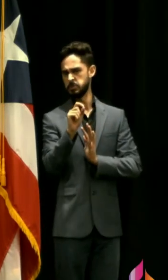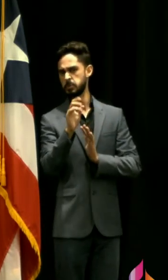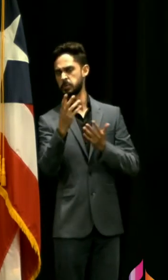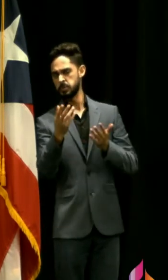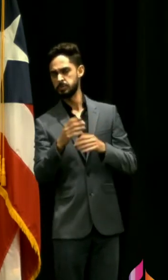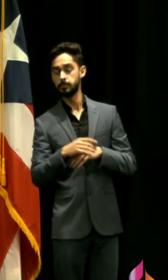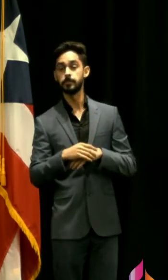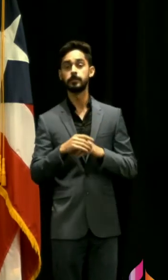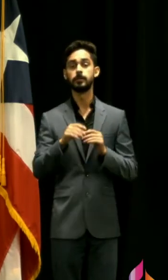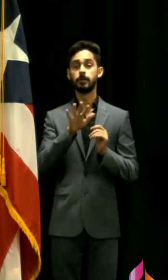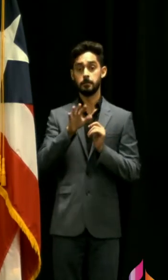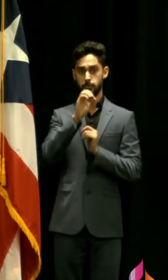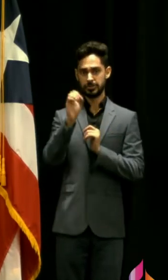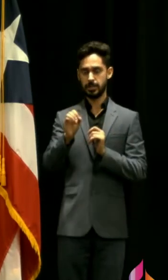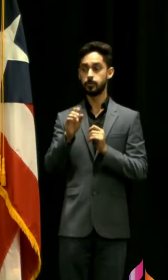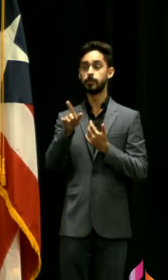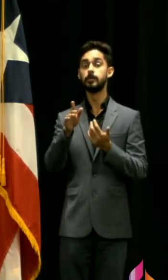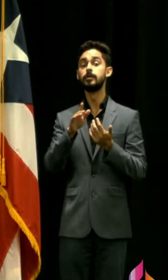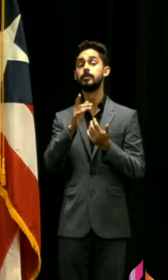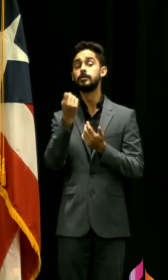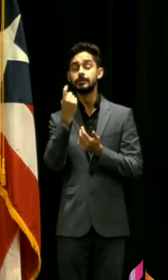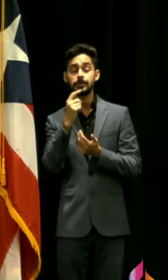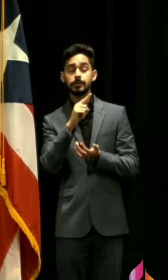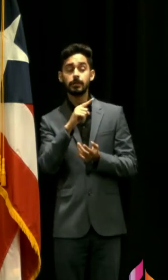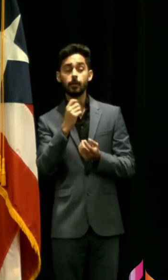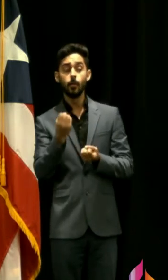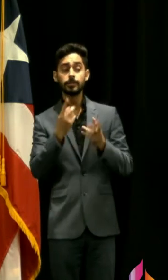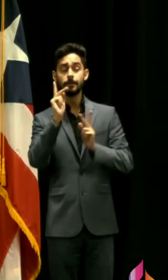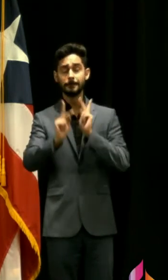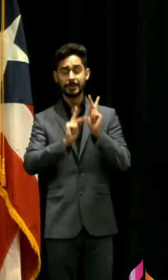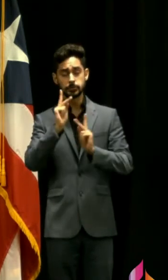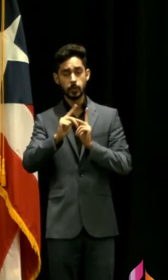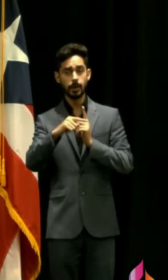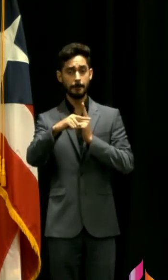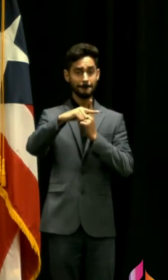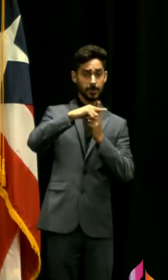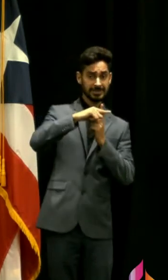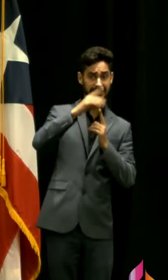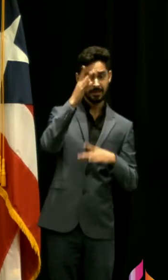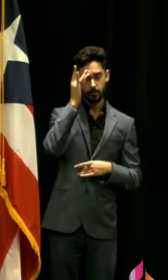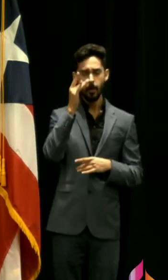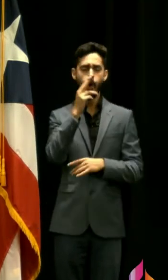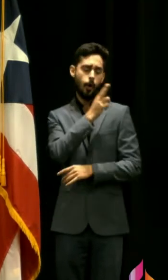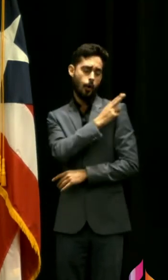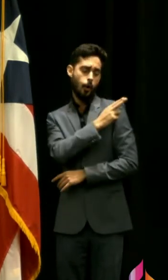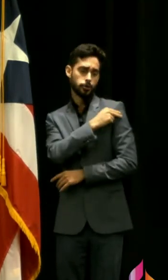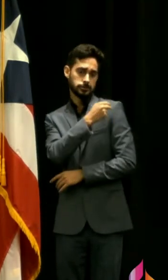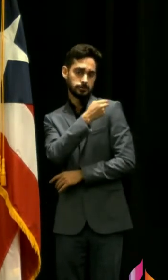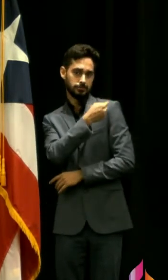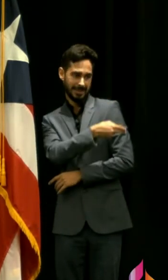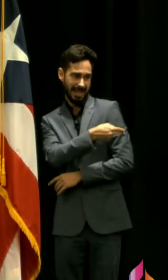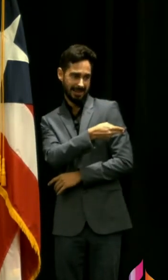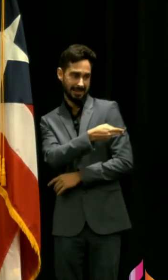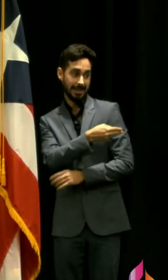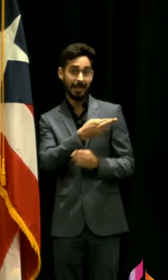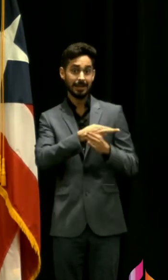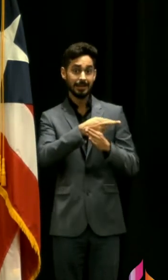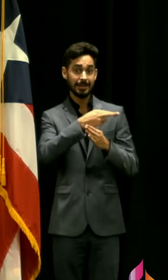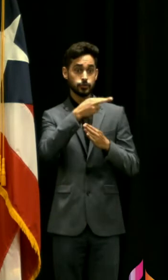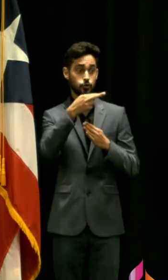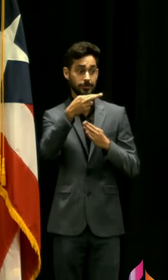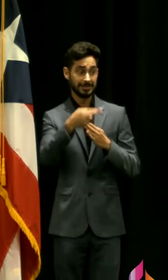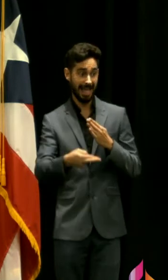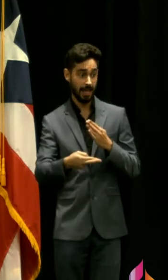con la cuando con la curva la tasa de positividad es que siempre los hospitales reaccionan después si se está